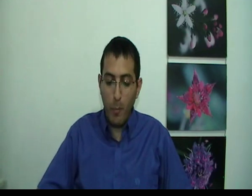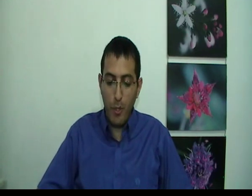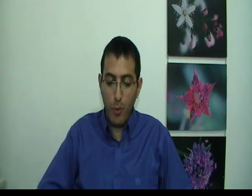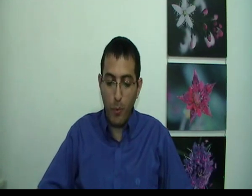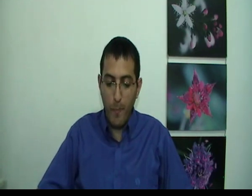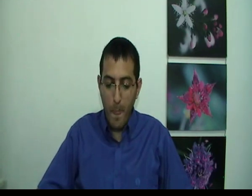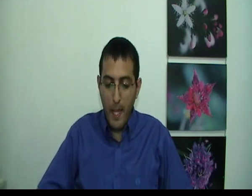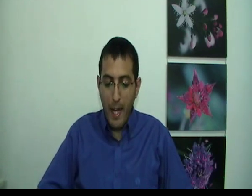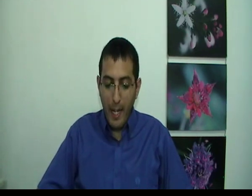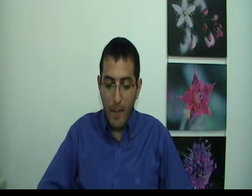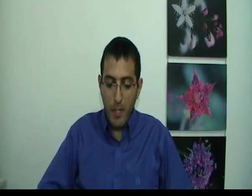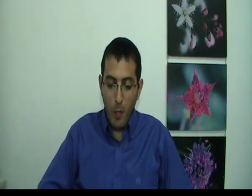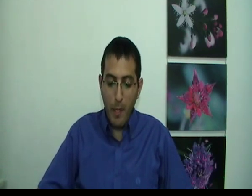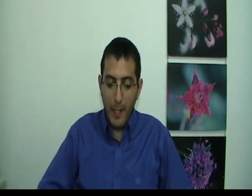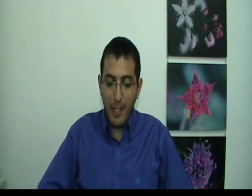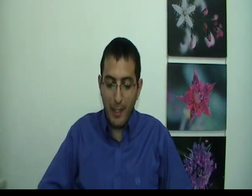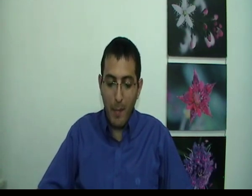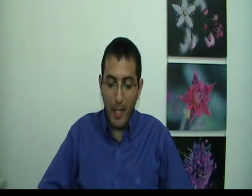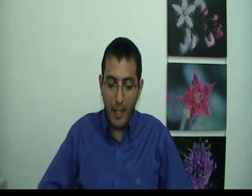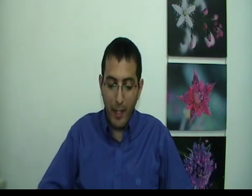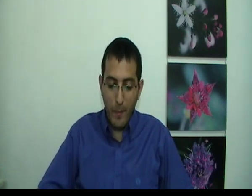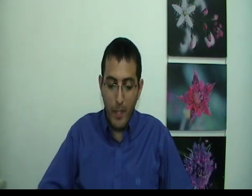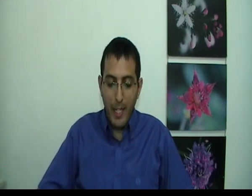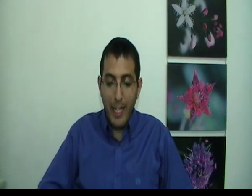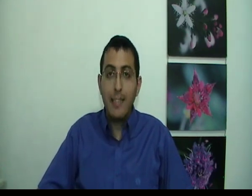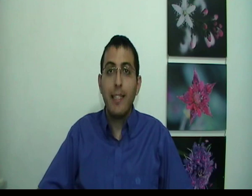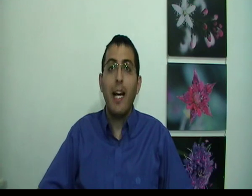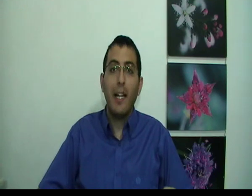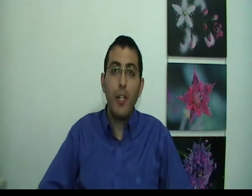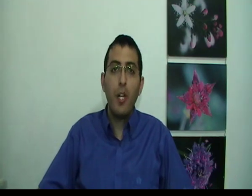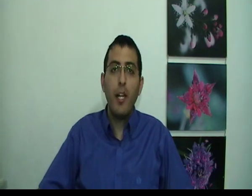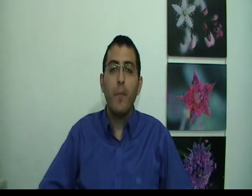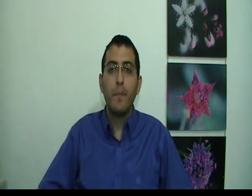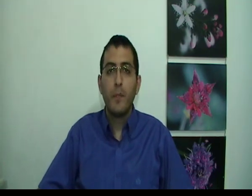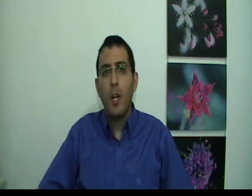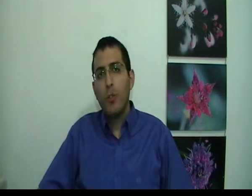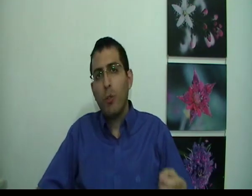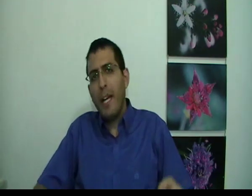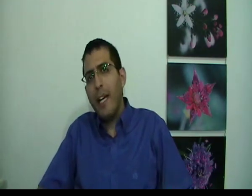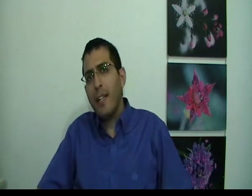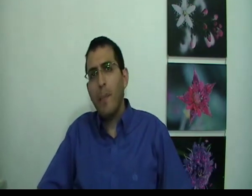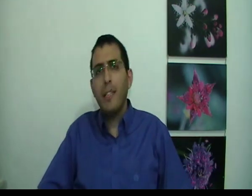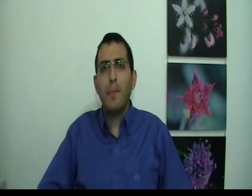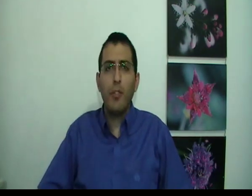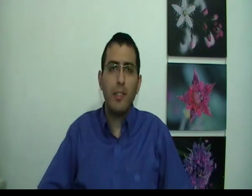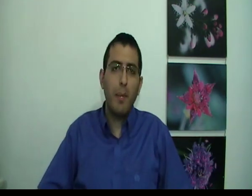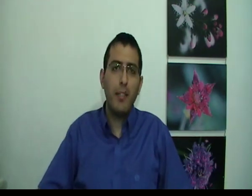משהו האם זה לא באמת האדם האחר אלא זה העני שלי? זאת אומרת אני בעצם מה שהסברתי